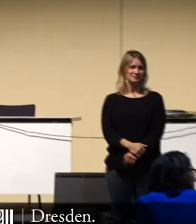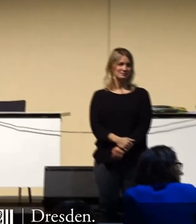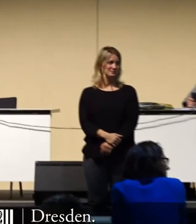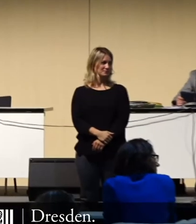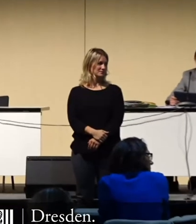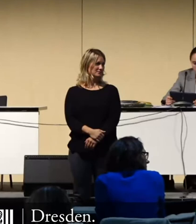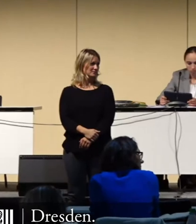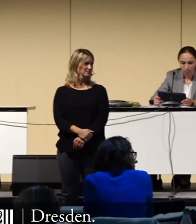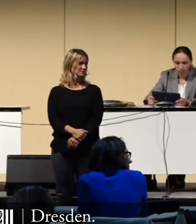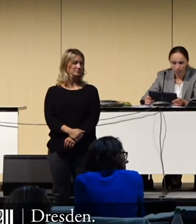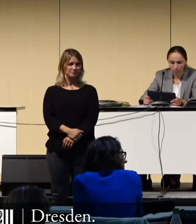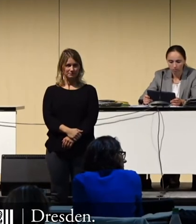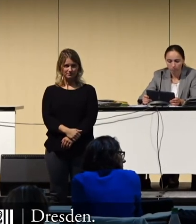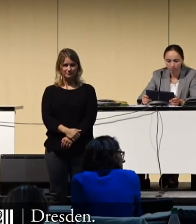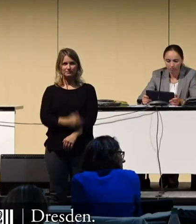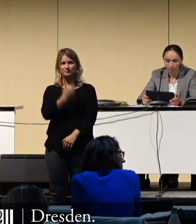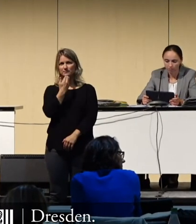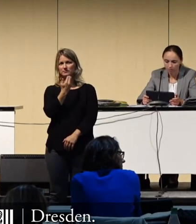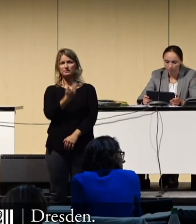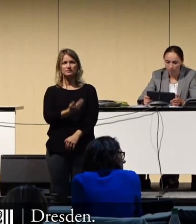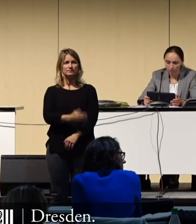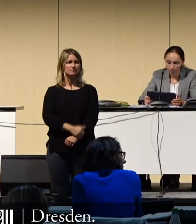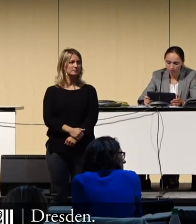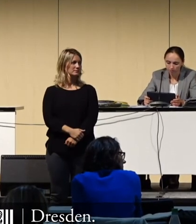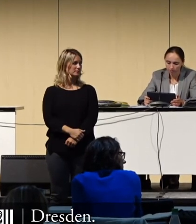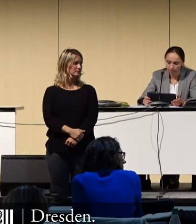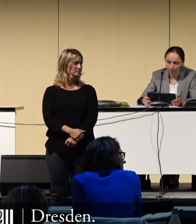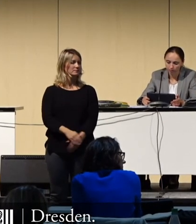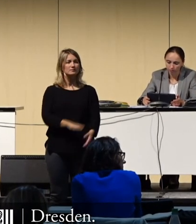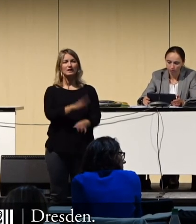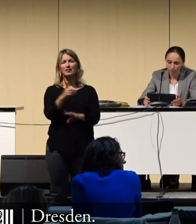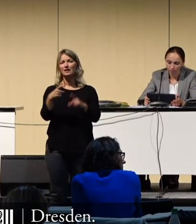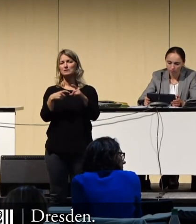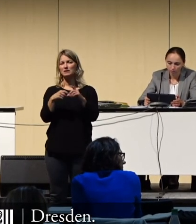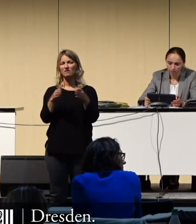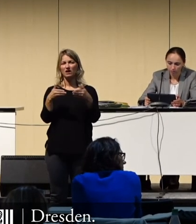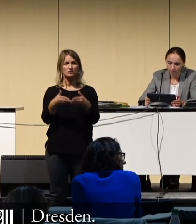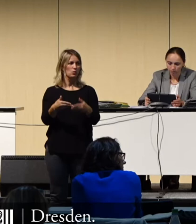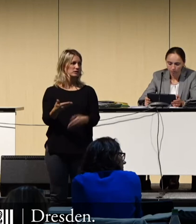Soweit Frau Hansa. Jetzt die SPD-Fraktion, Frau Stuhl.